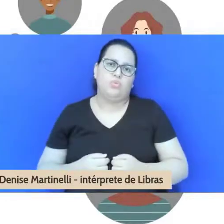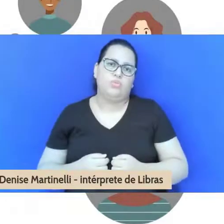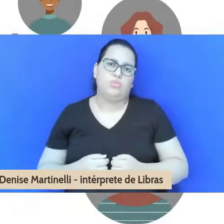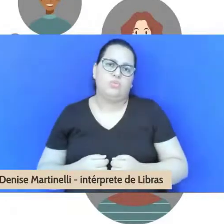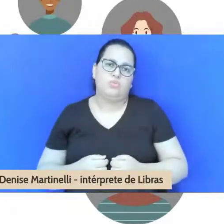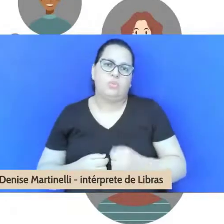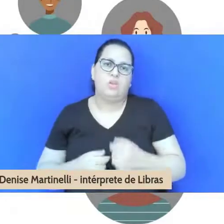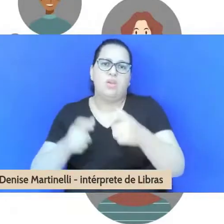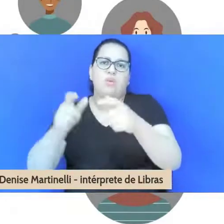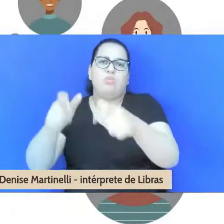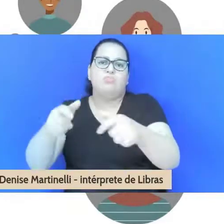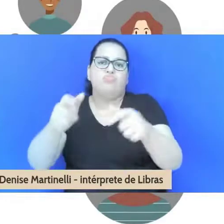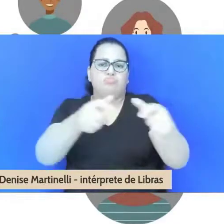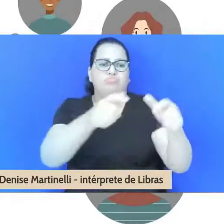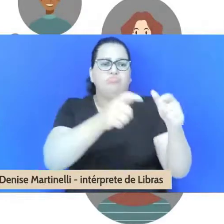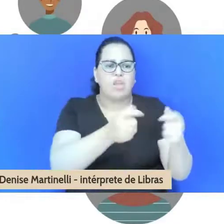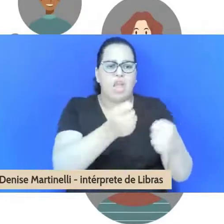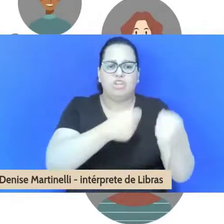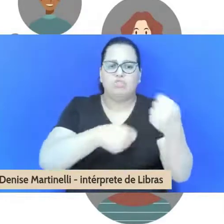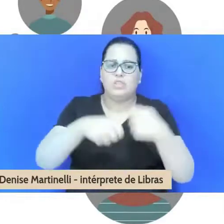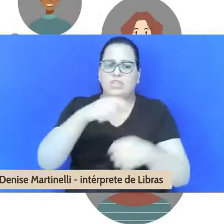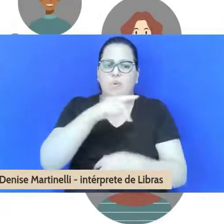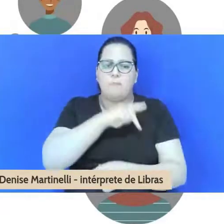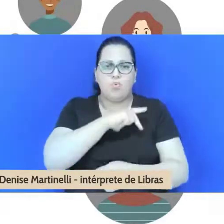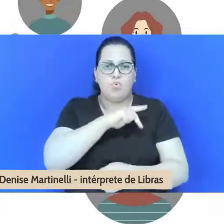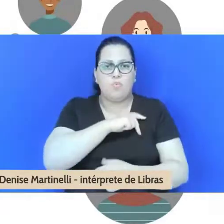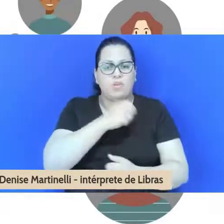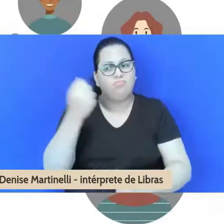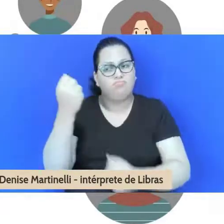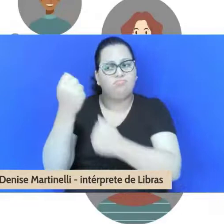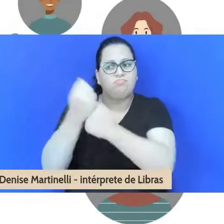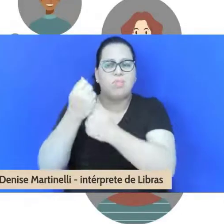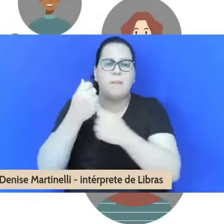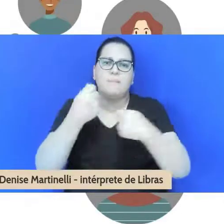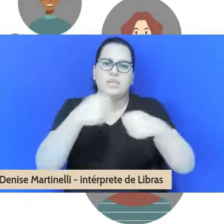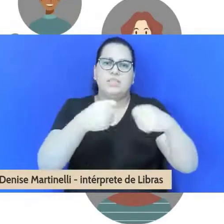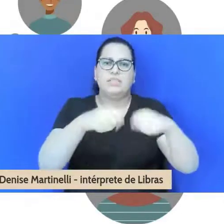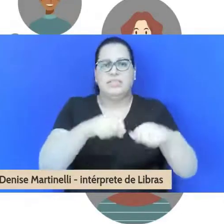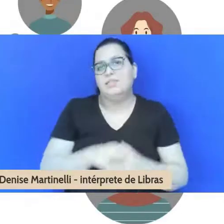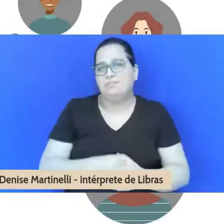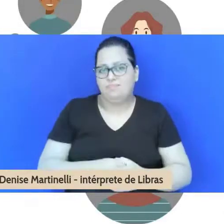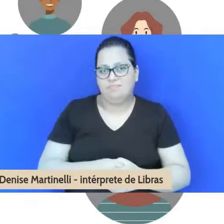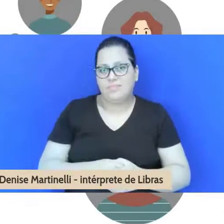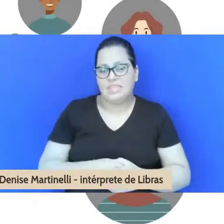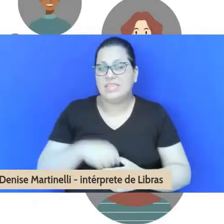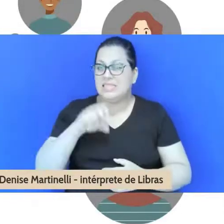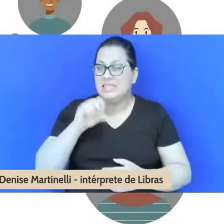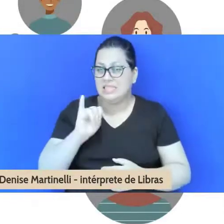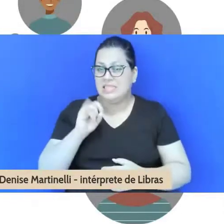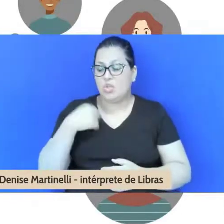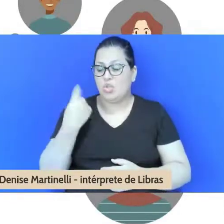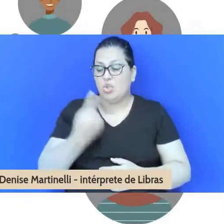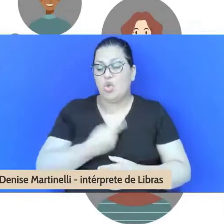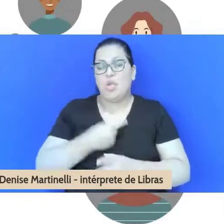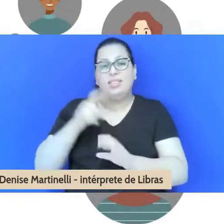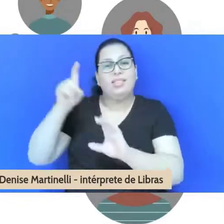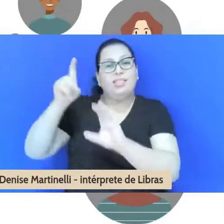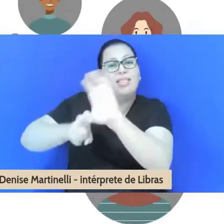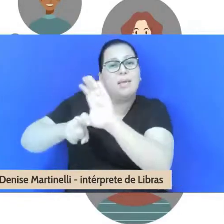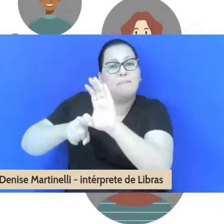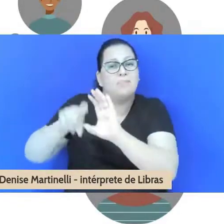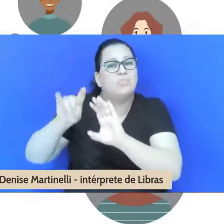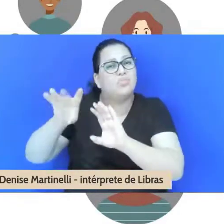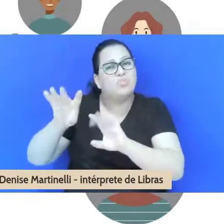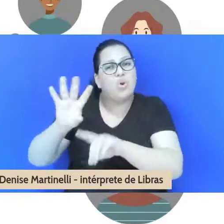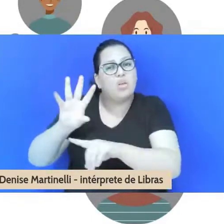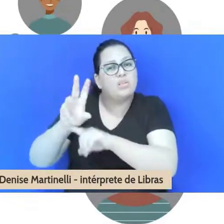administração pública. Se nós ficarmos somente com as bolsas da SAEST, vai ficar difícil ir adiante, porque muitos